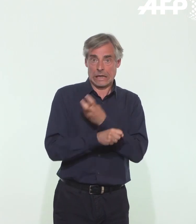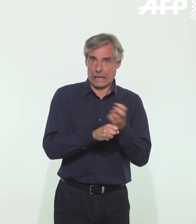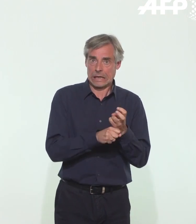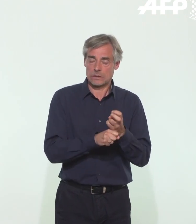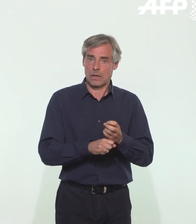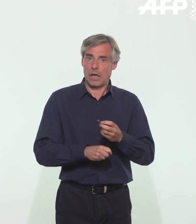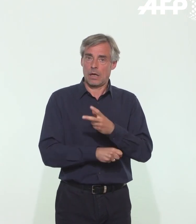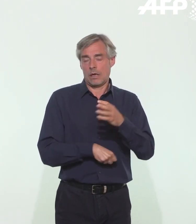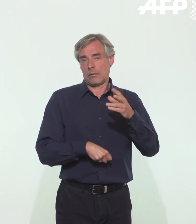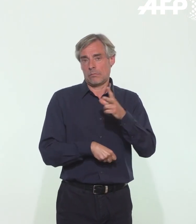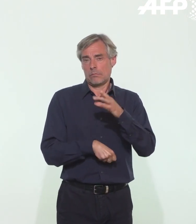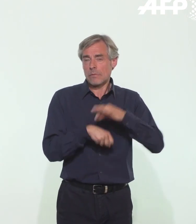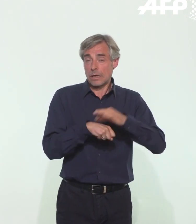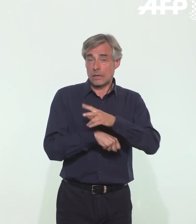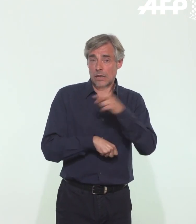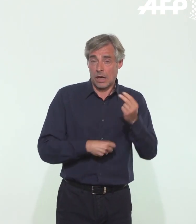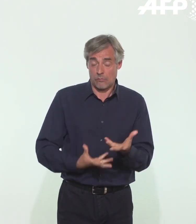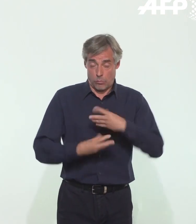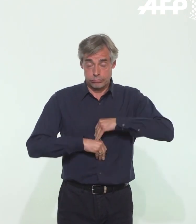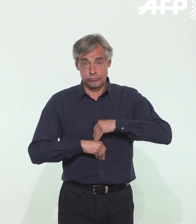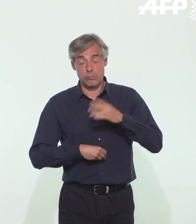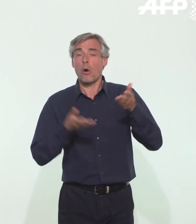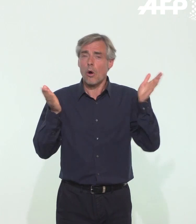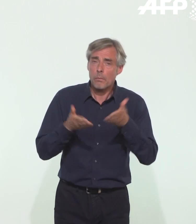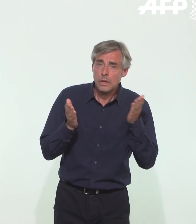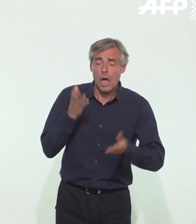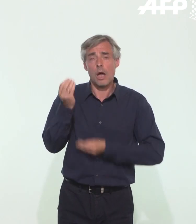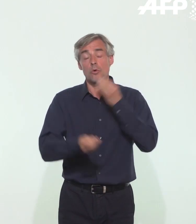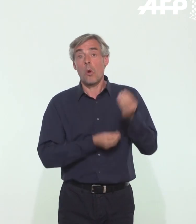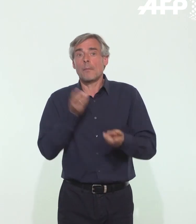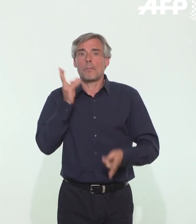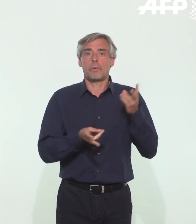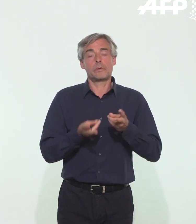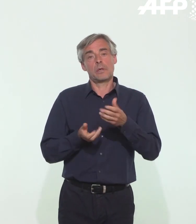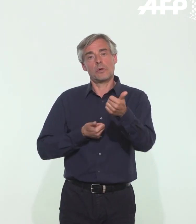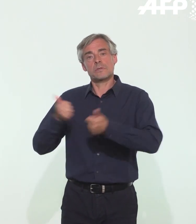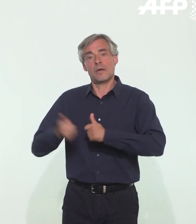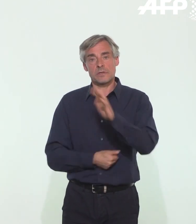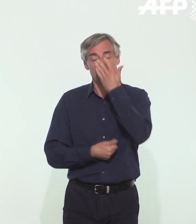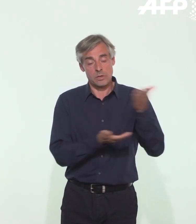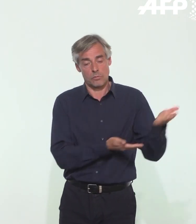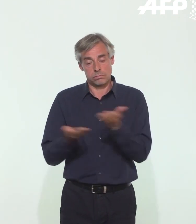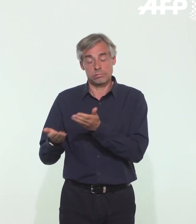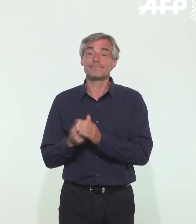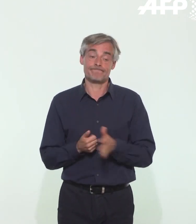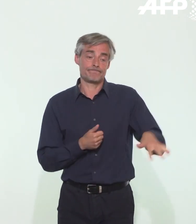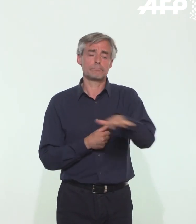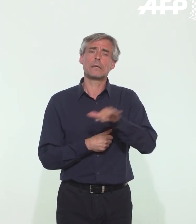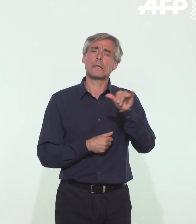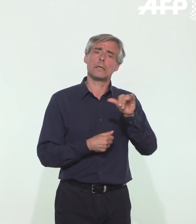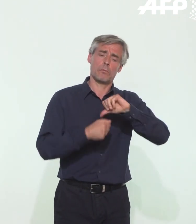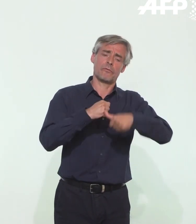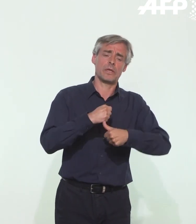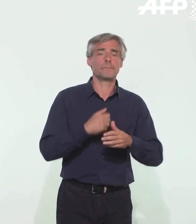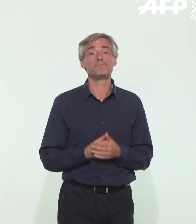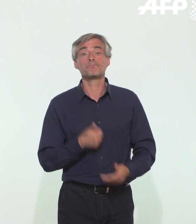de développer une forme grave de la maladie, d'être hospitalisées ou d'avoir besoin même d'être prises en charge en réanimation, qui sont-elles ?